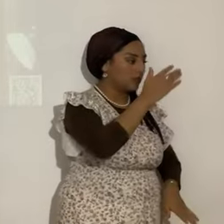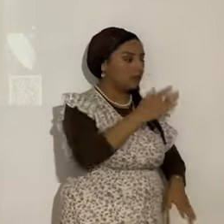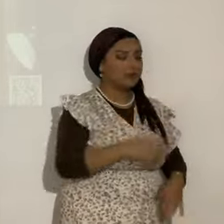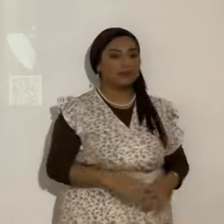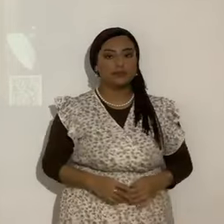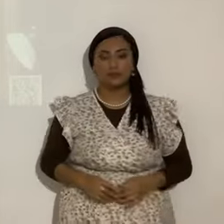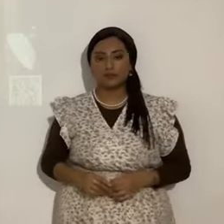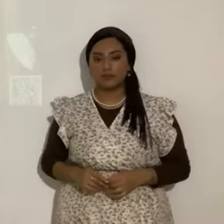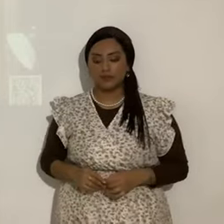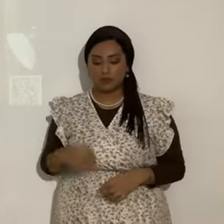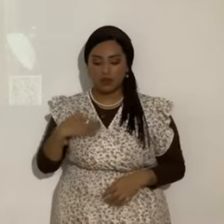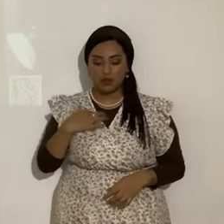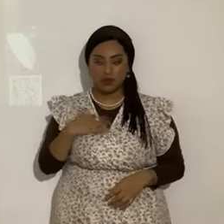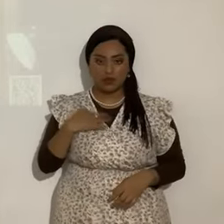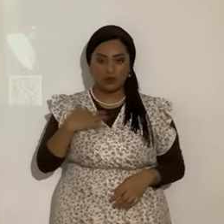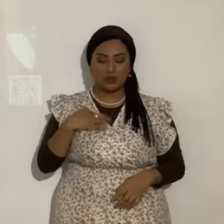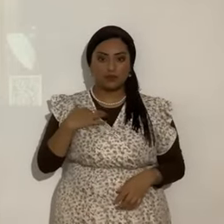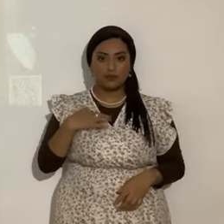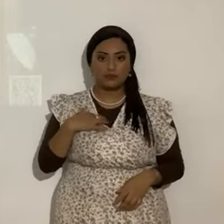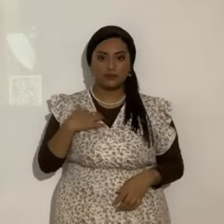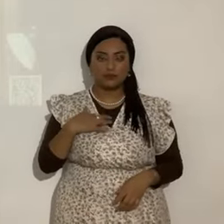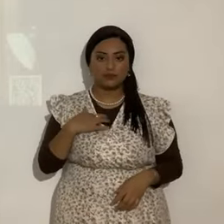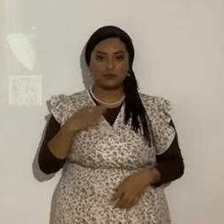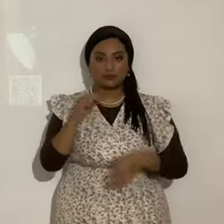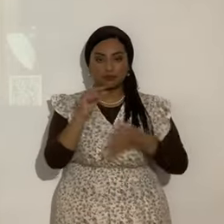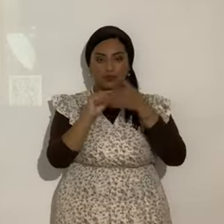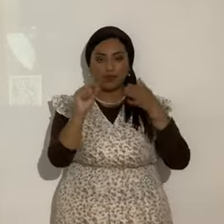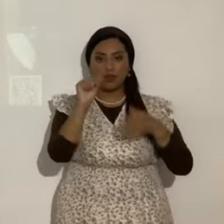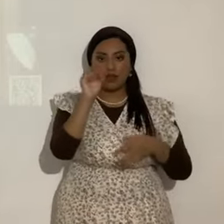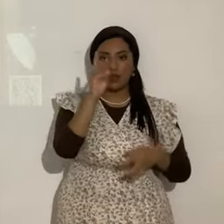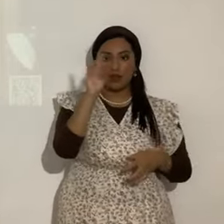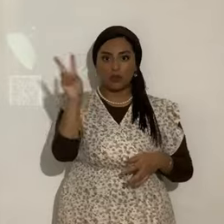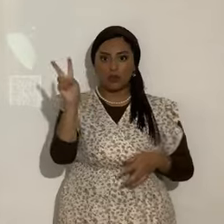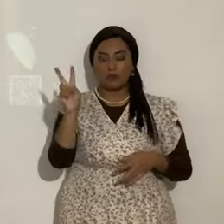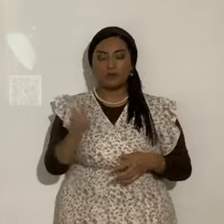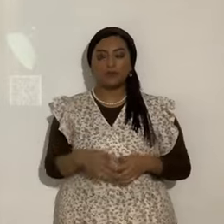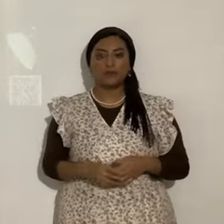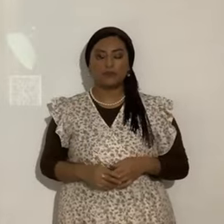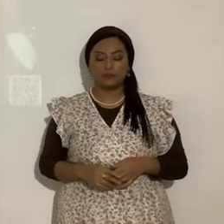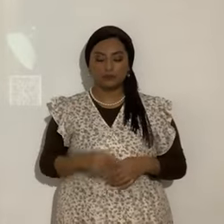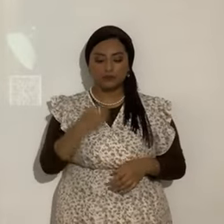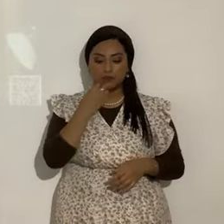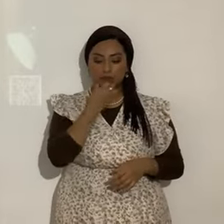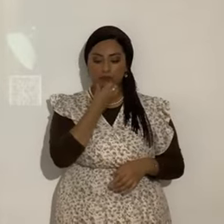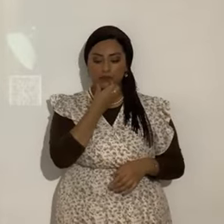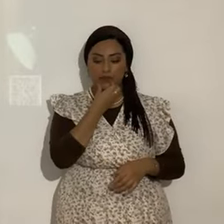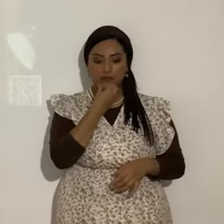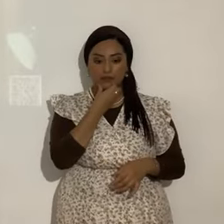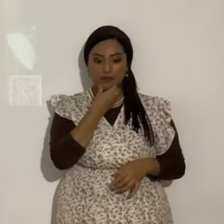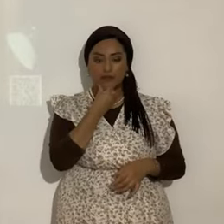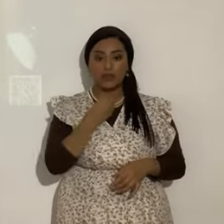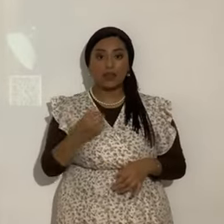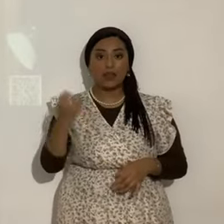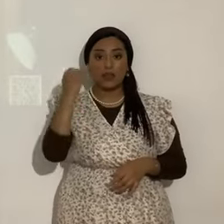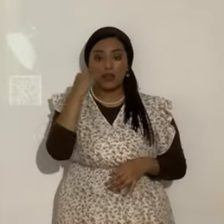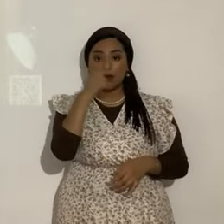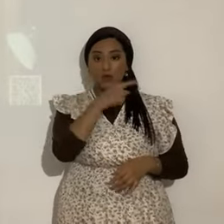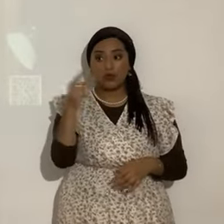Aleluya. Miren como dice el 62. Que bonito. verso 62 de ahí mismo. Pues que si vieres al Hijo del Hombre.